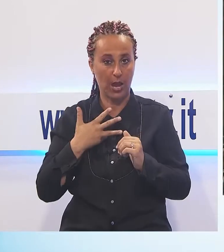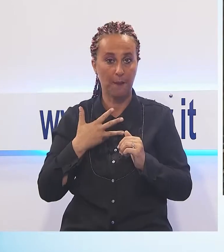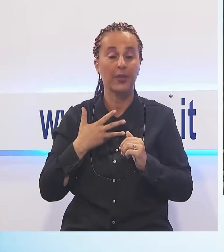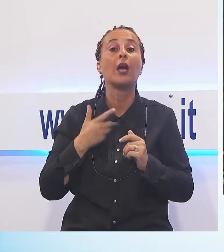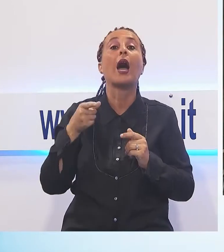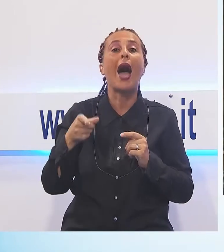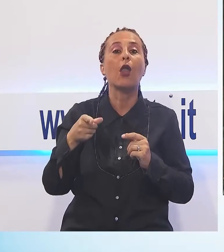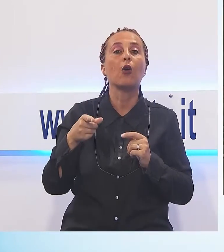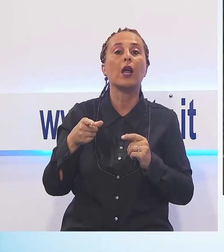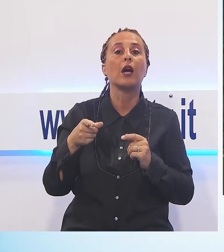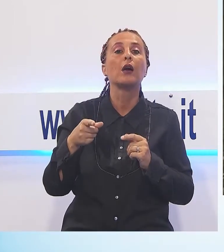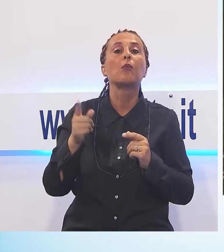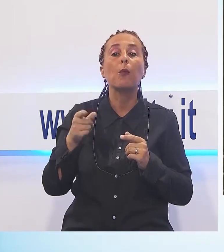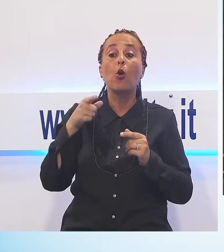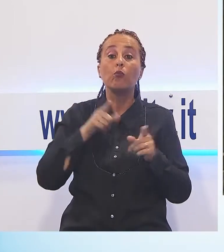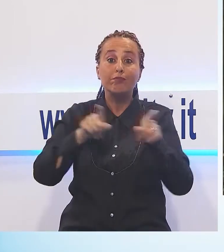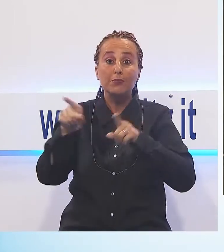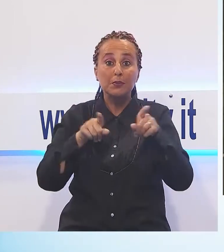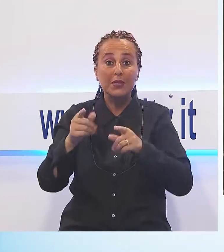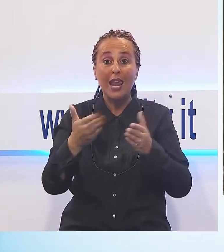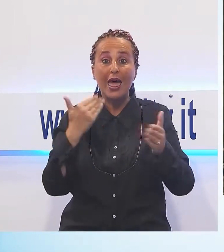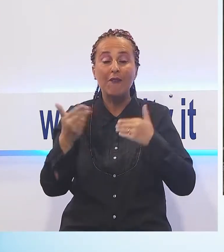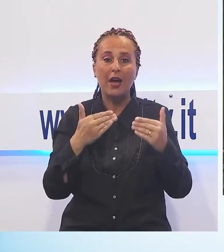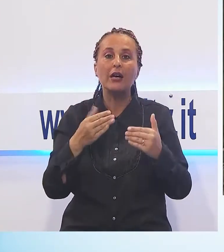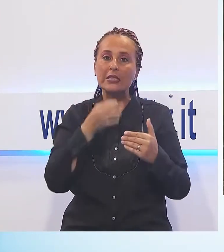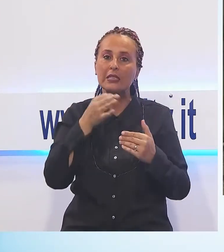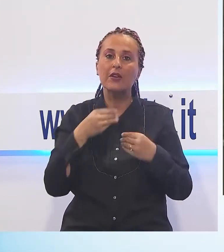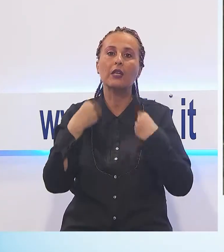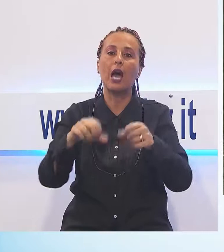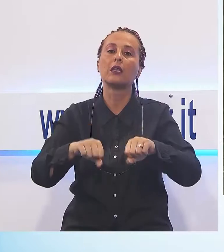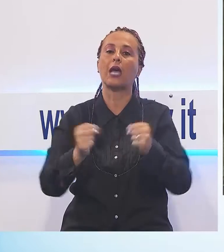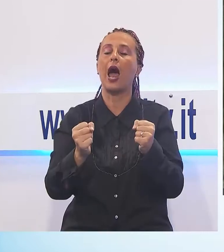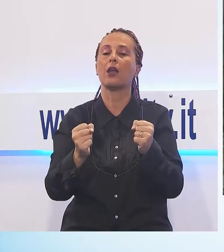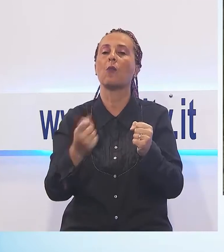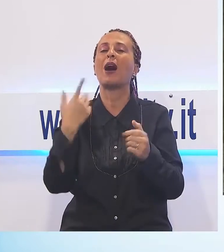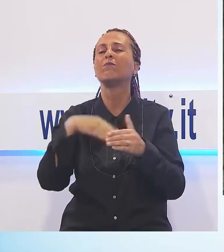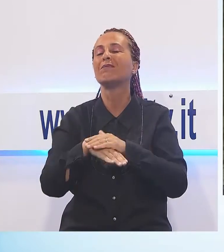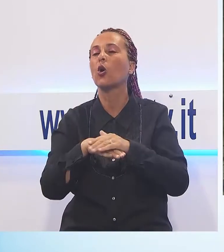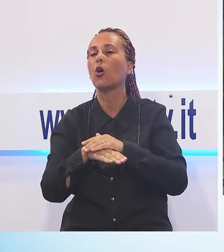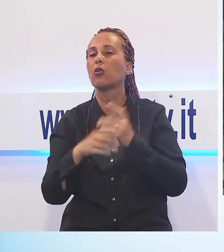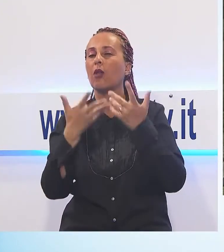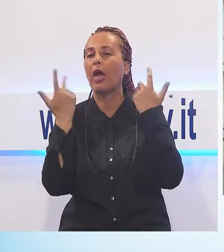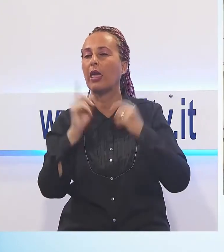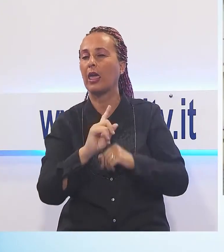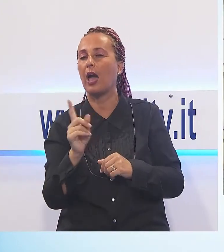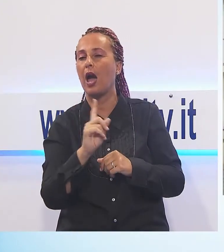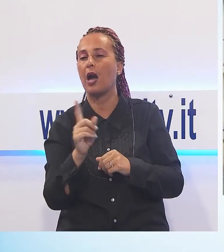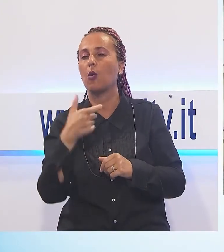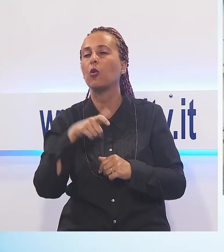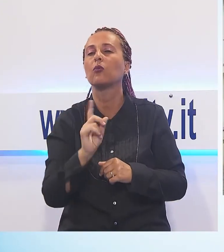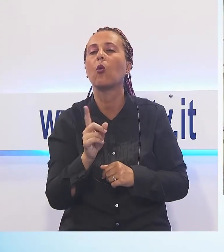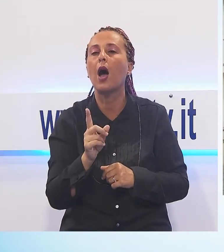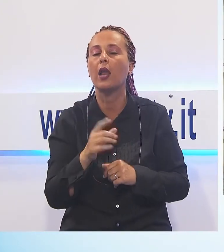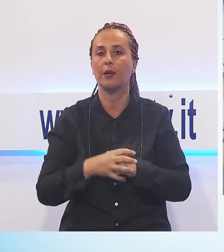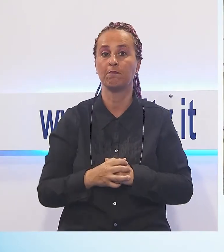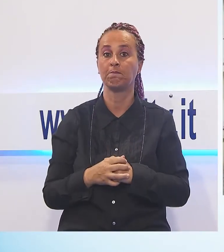cittadino, questo provvedimento ha lo scopo di colpire Vagli anche per altri motivi. Io mi sento molto vessato ma non per il comune di